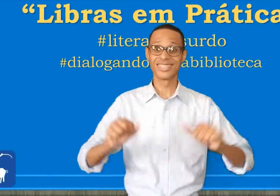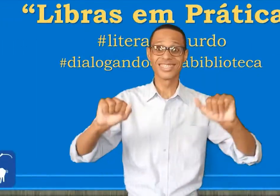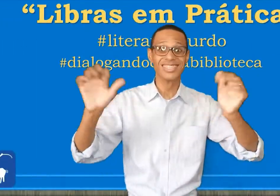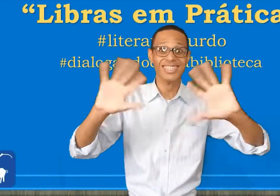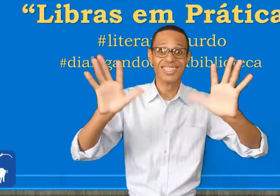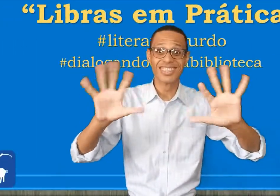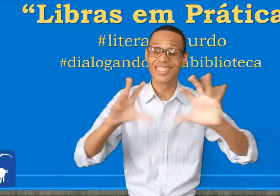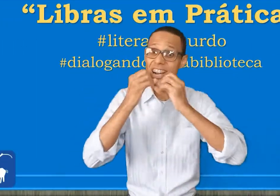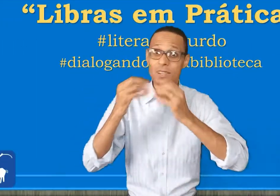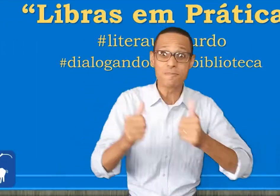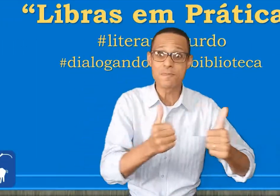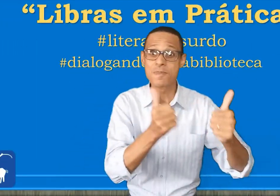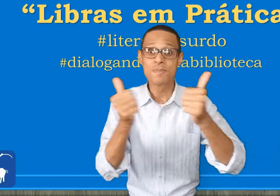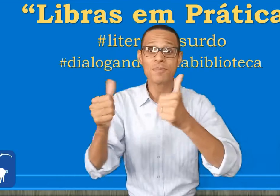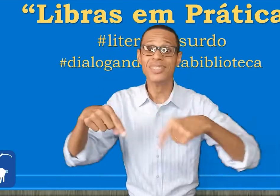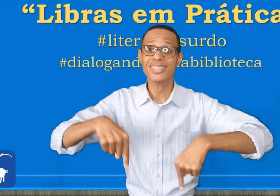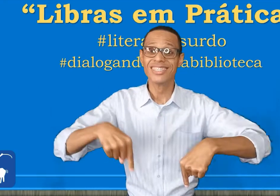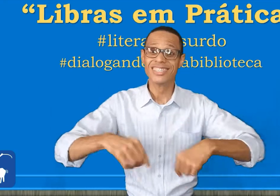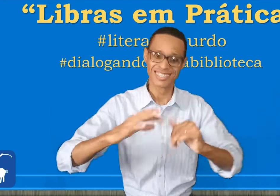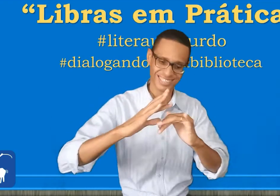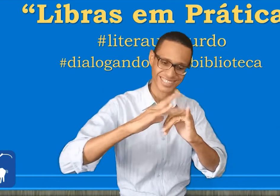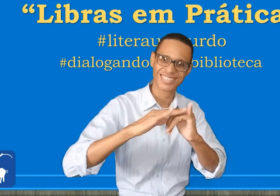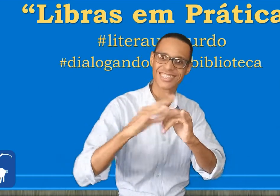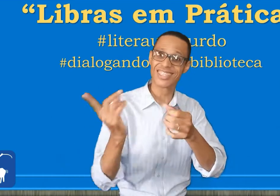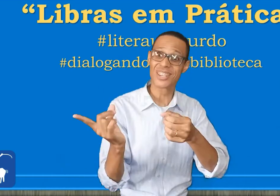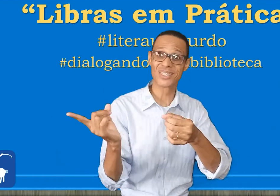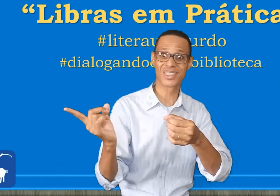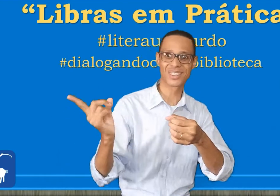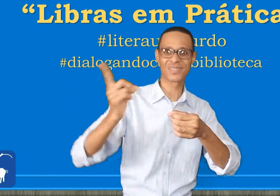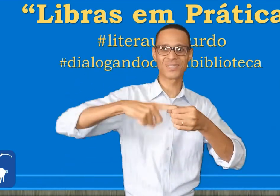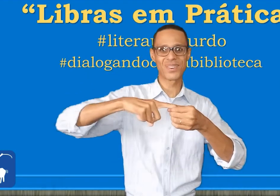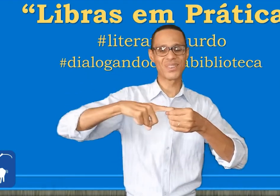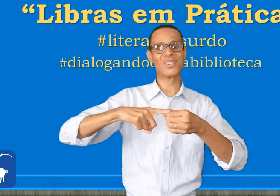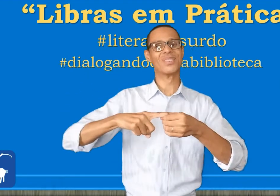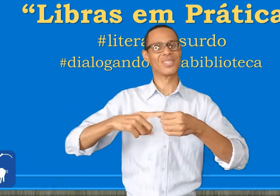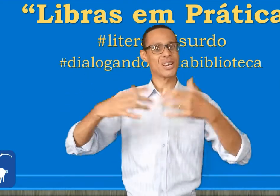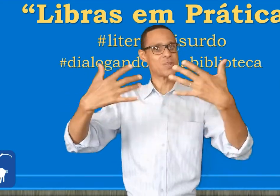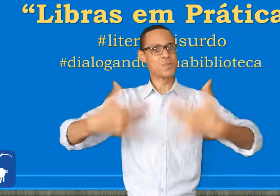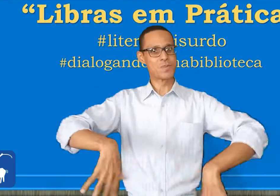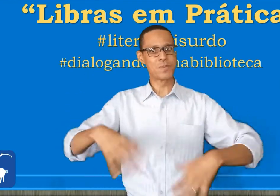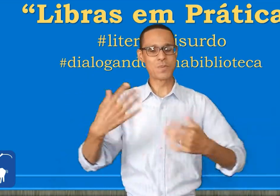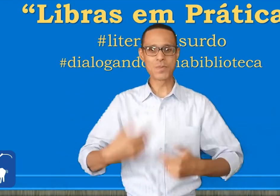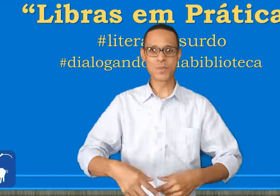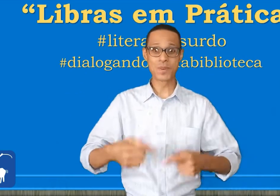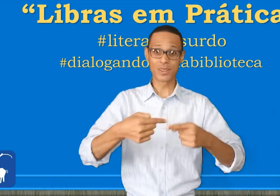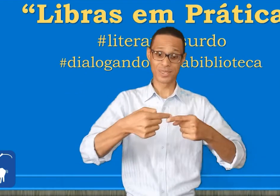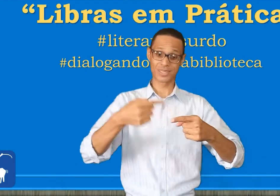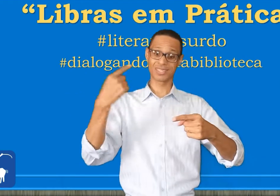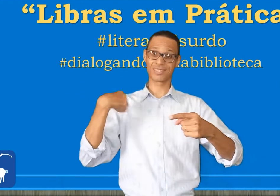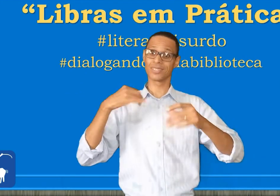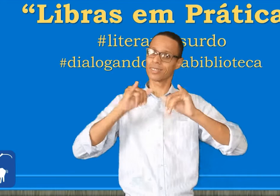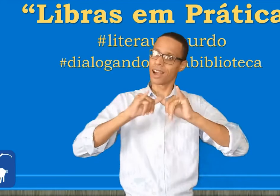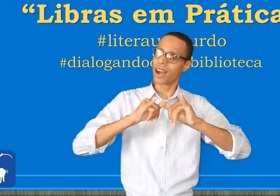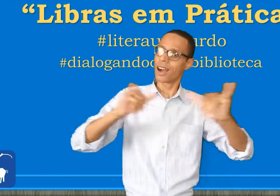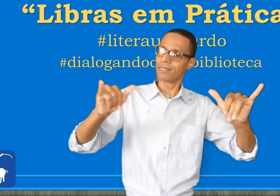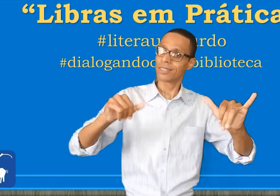Olá pessoal, tudo bem? Estamos de volta! Como anunciei há alguns dias,